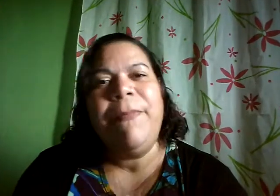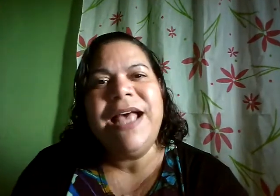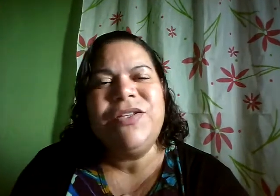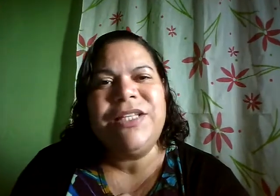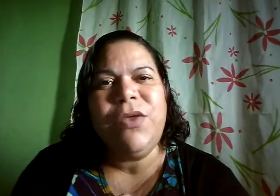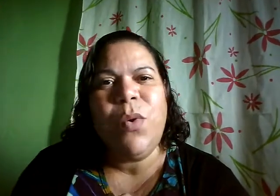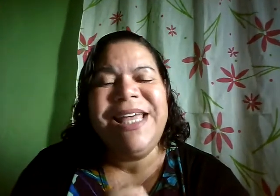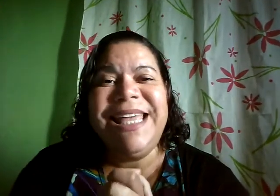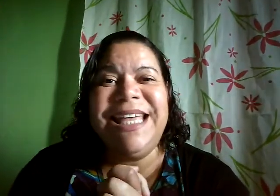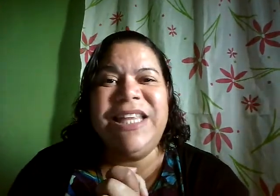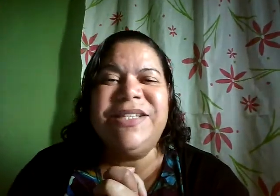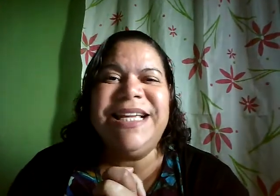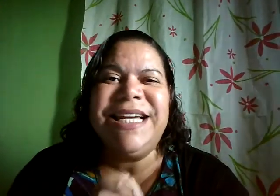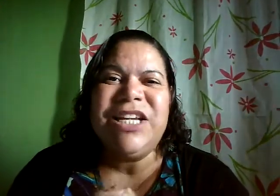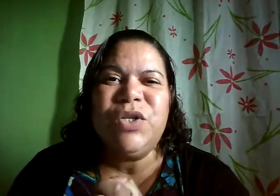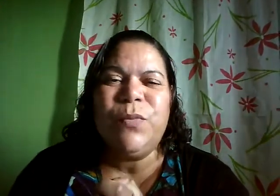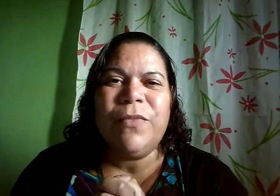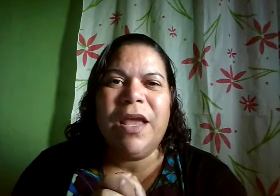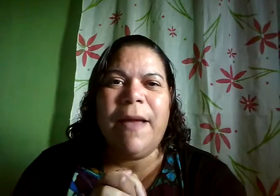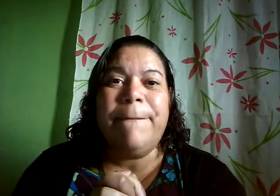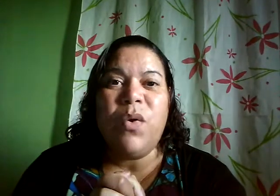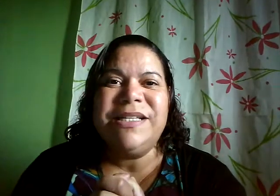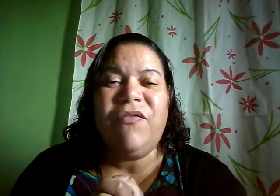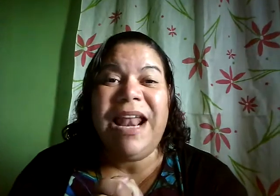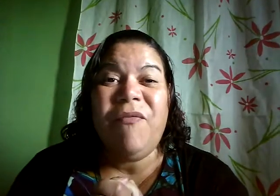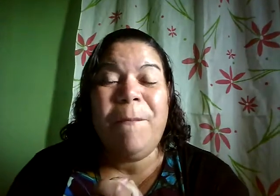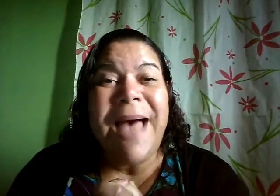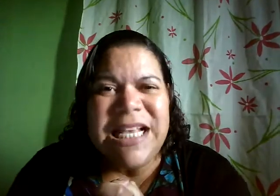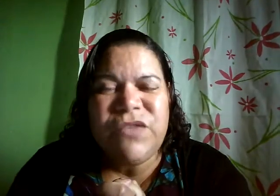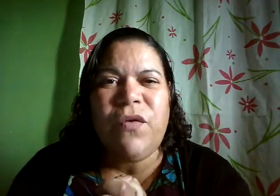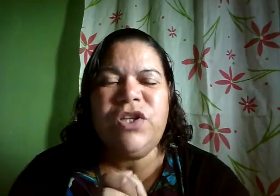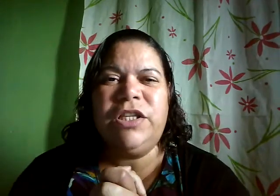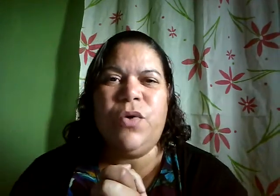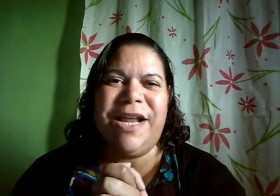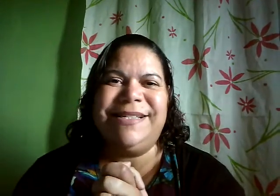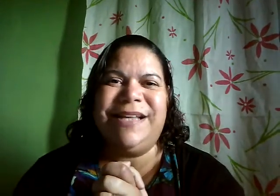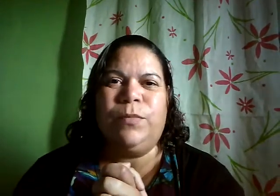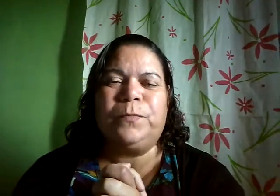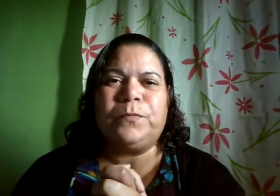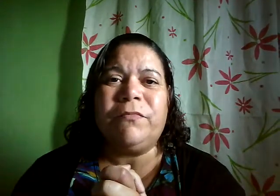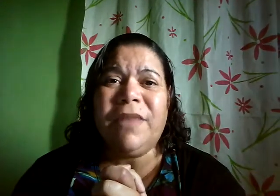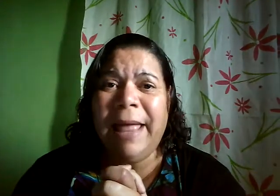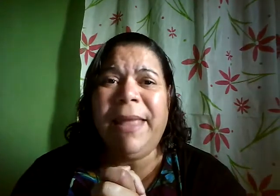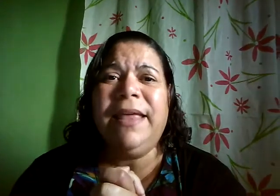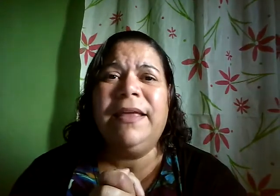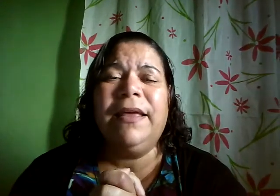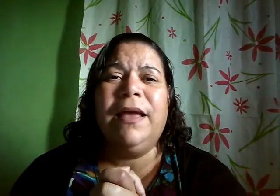paz o senhor e que Deus em Cristo possa falar mais forte em teu coração amém